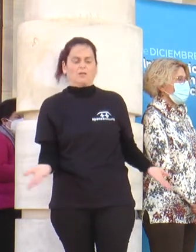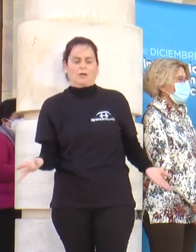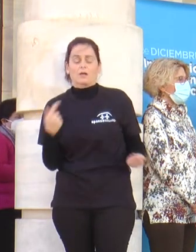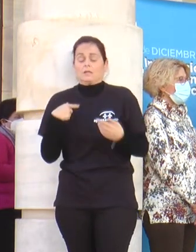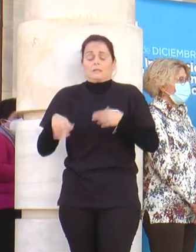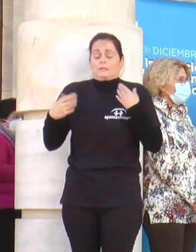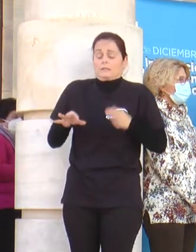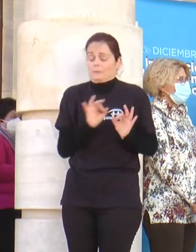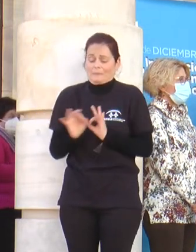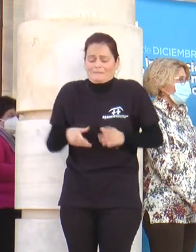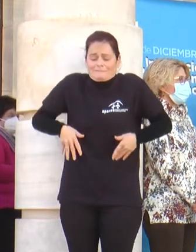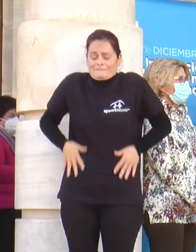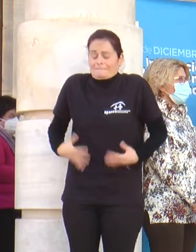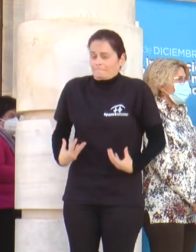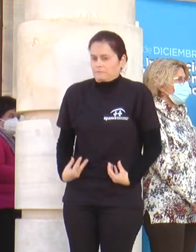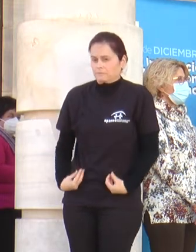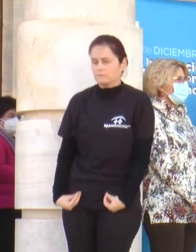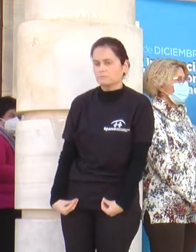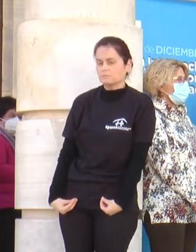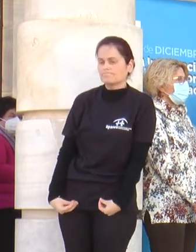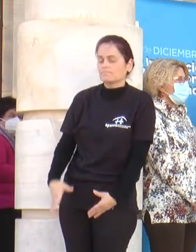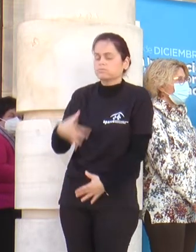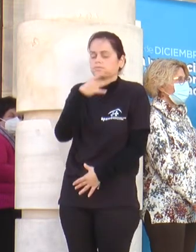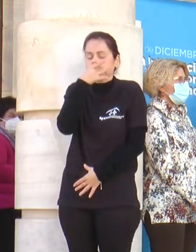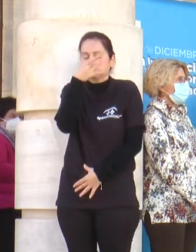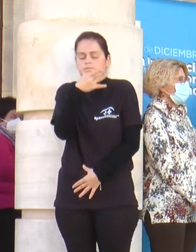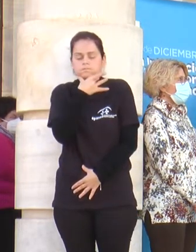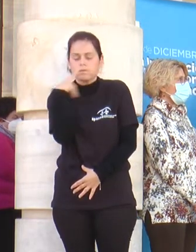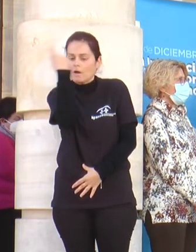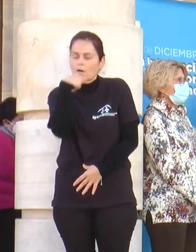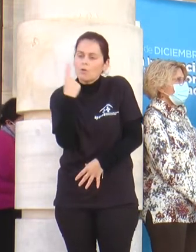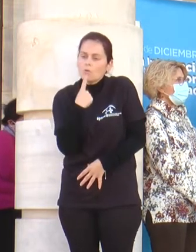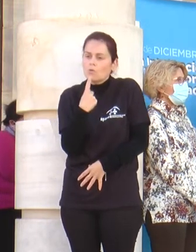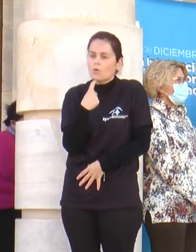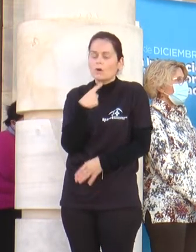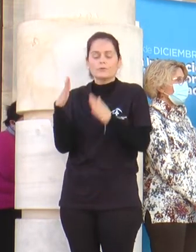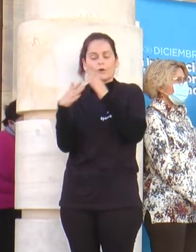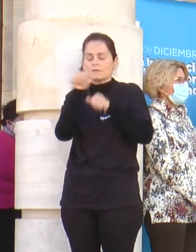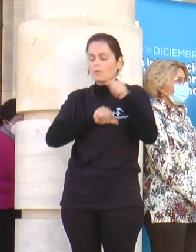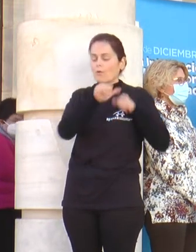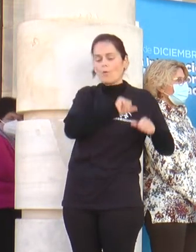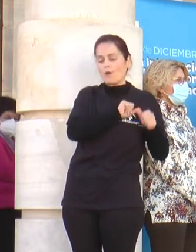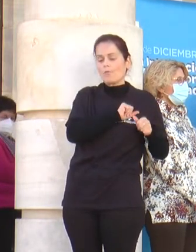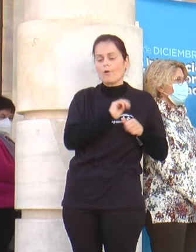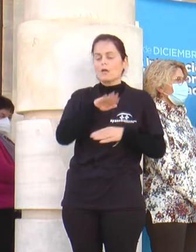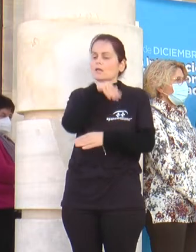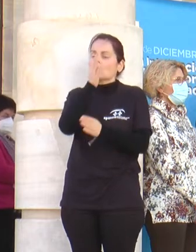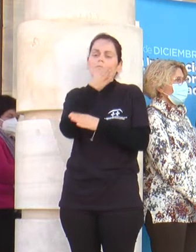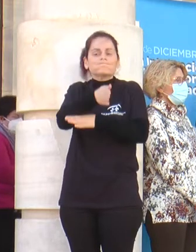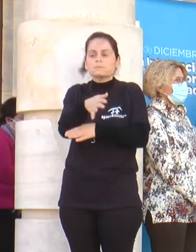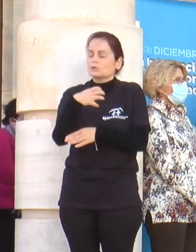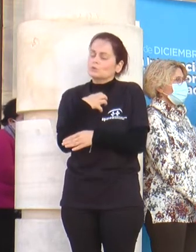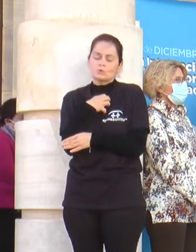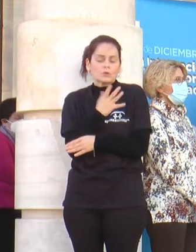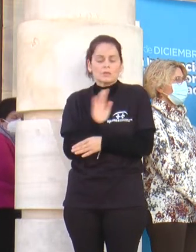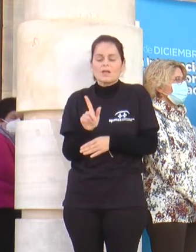preparado me mojo el pantalón. Qué vergüenza, qué sonrojo. Me vuelvo a casa y no quiero salir. ¿Quién